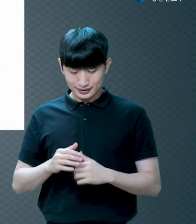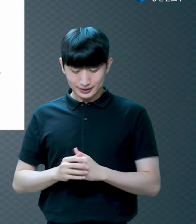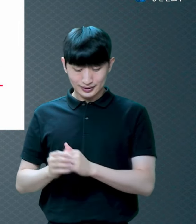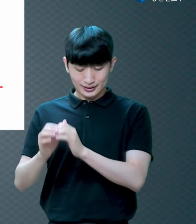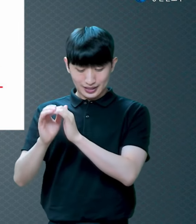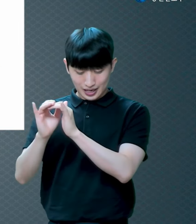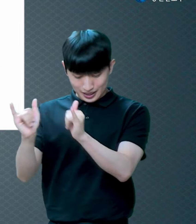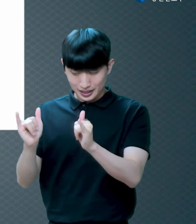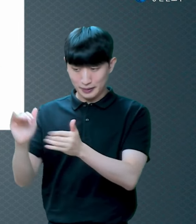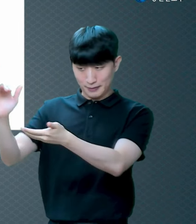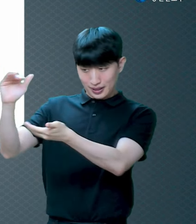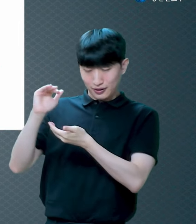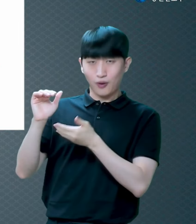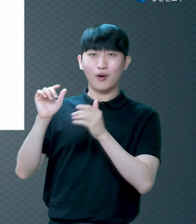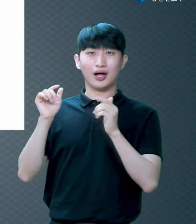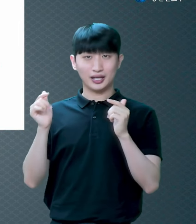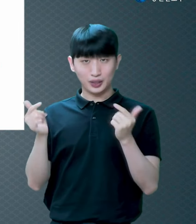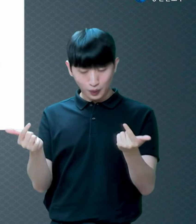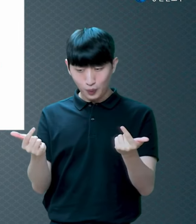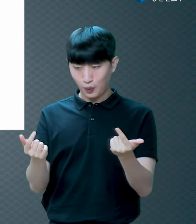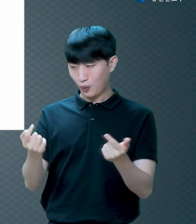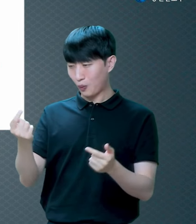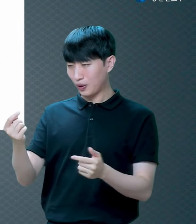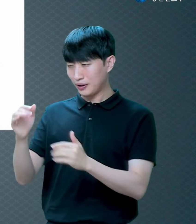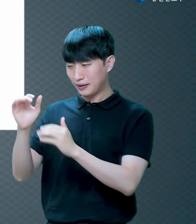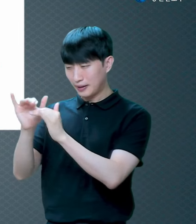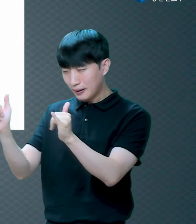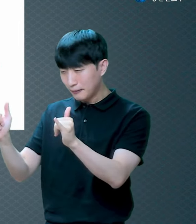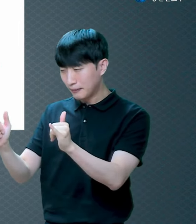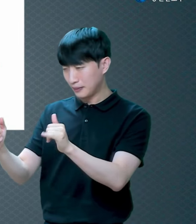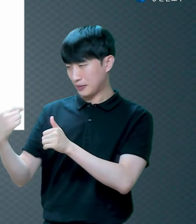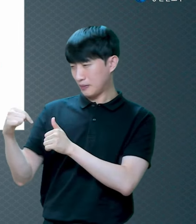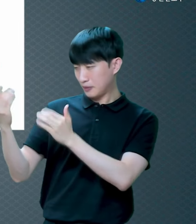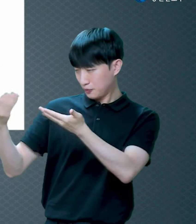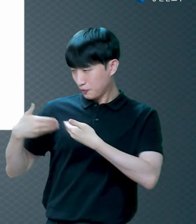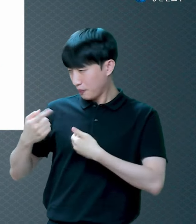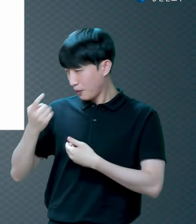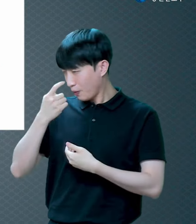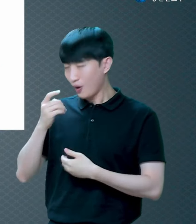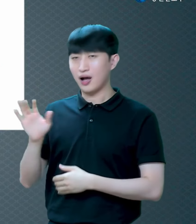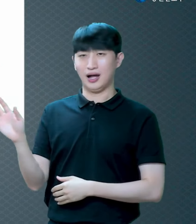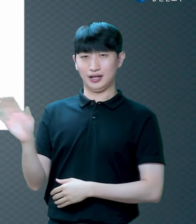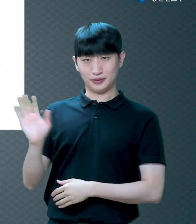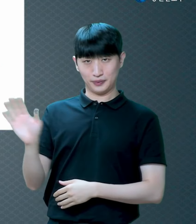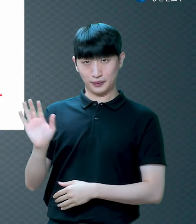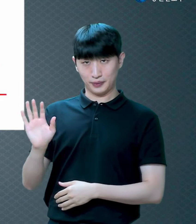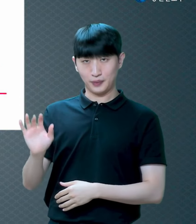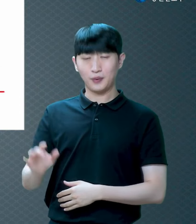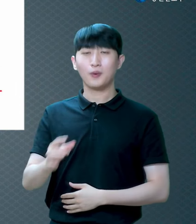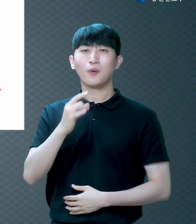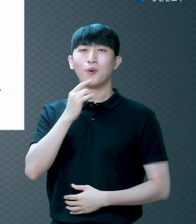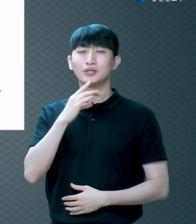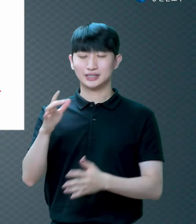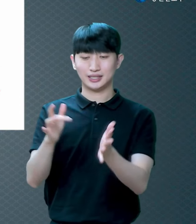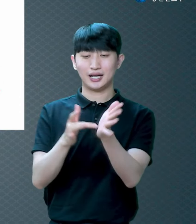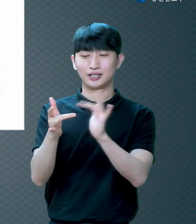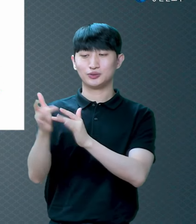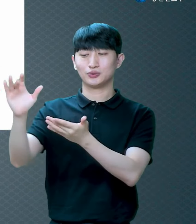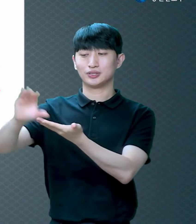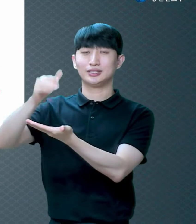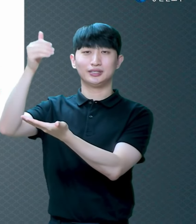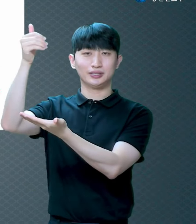받은 것도 아니고 배운 것도 아니다 오직 예수 그리스도의